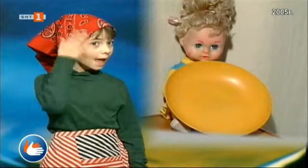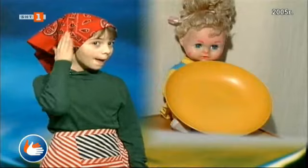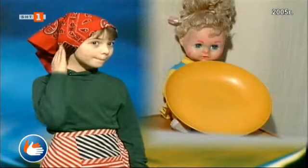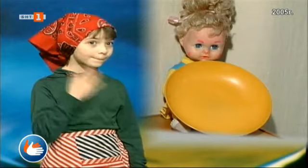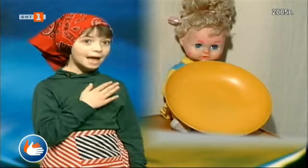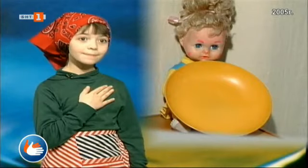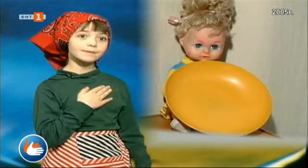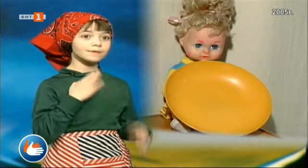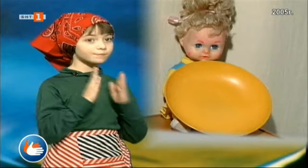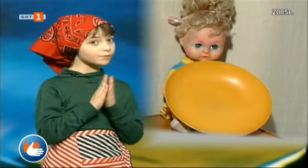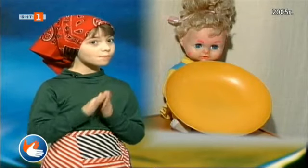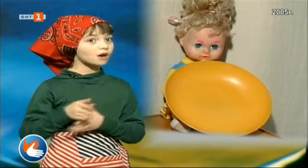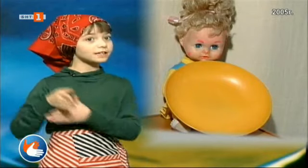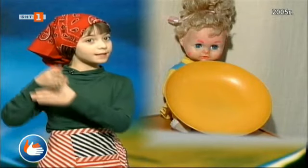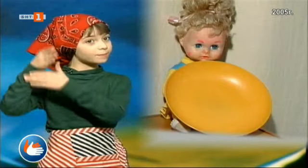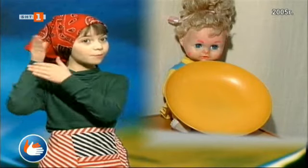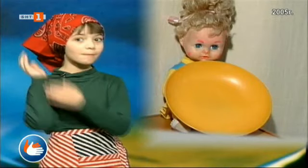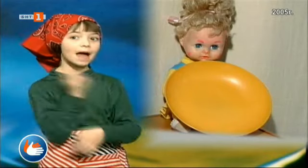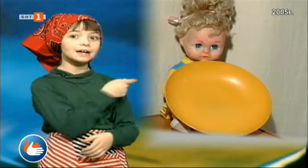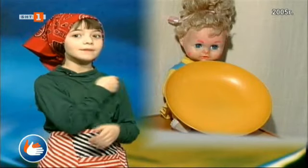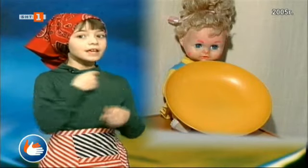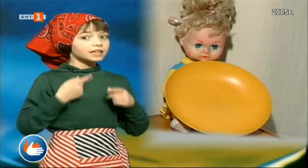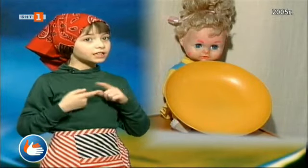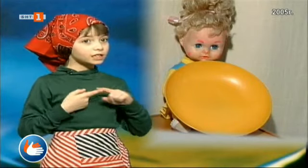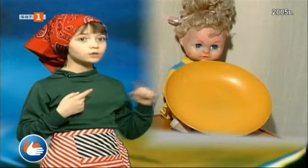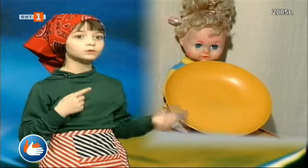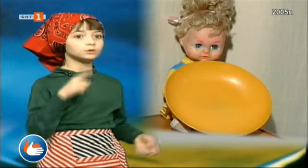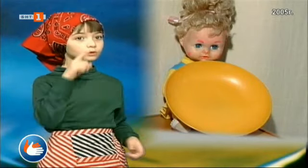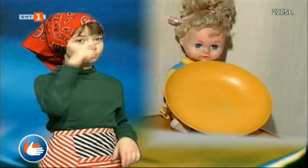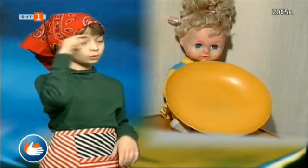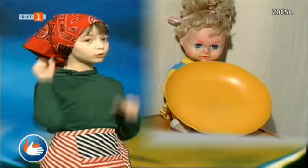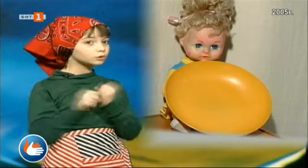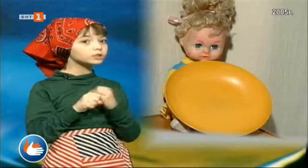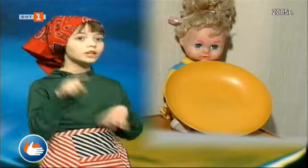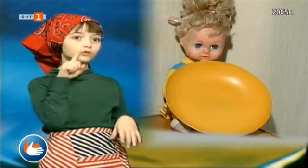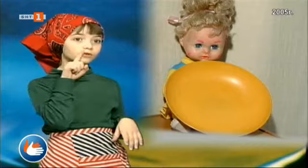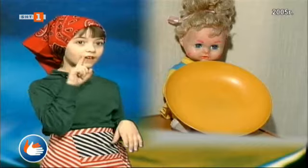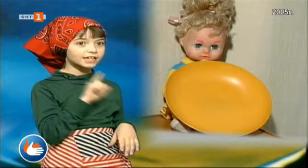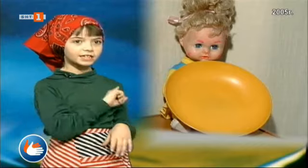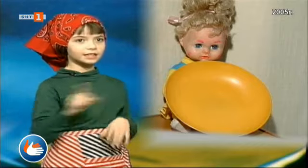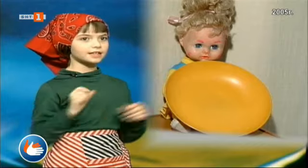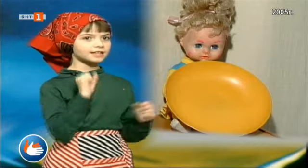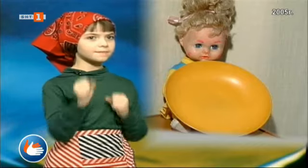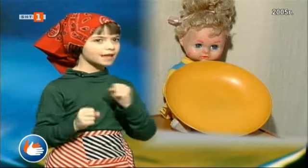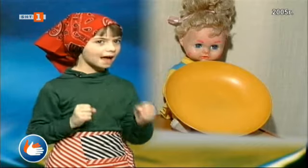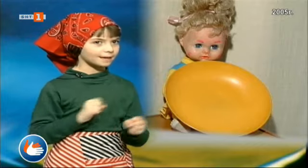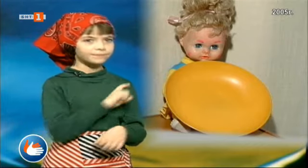Мама ме помоли да помагам и от труд човешки да не бягам.